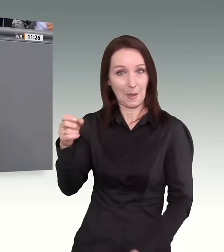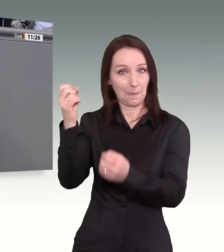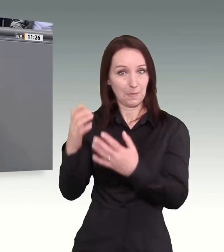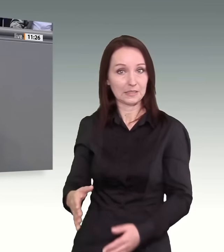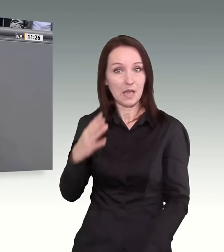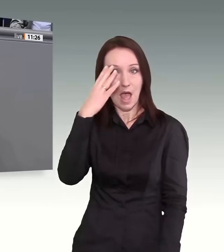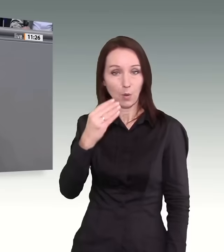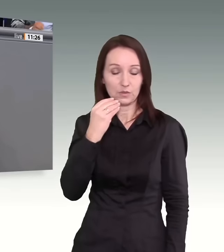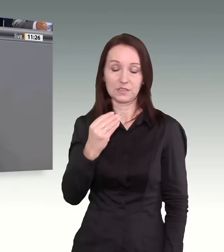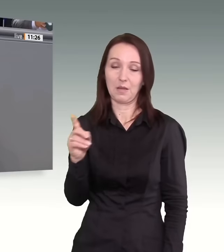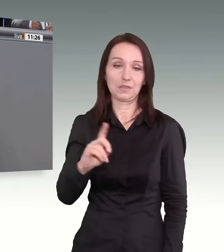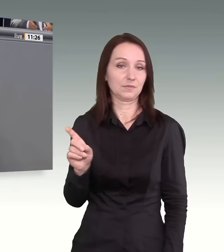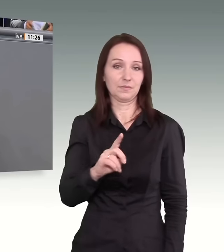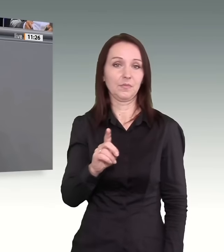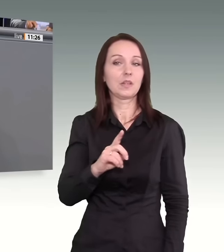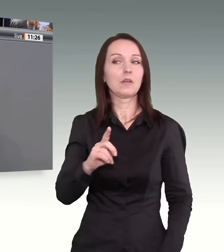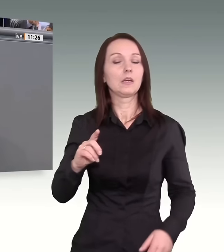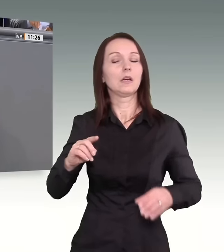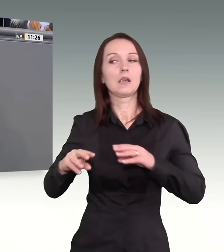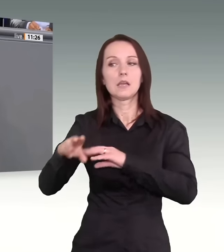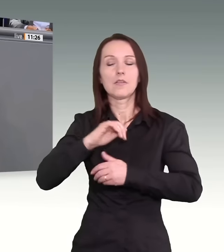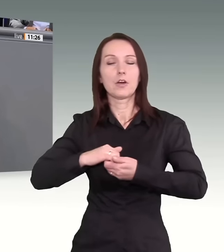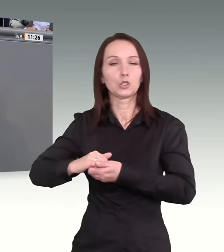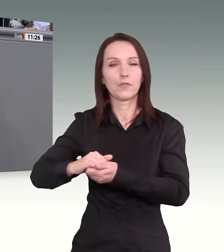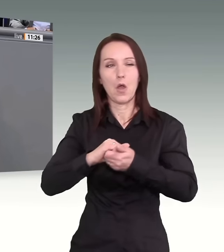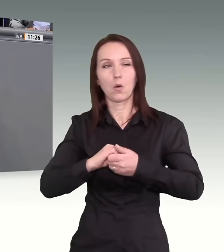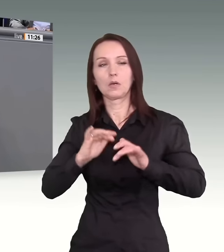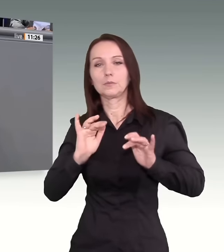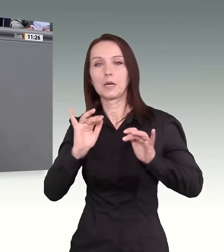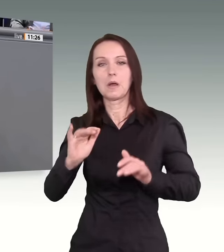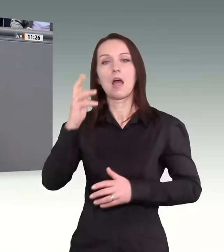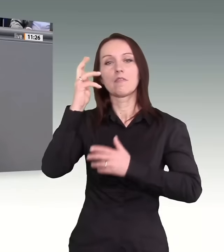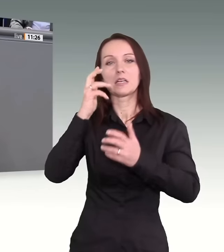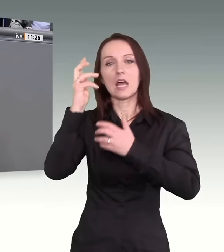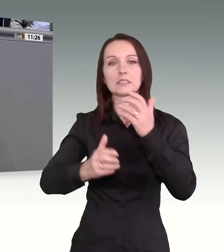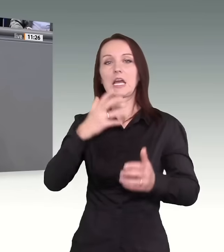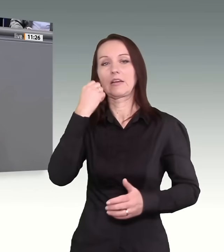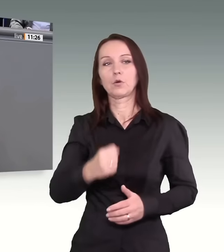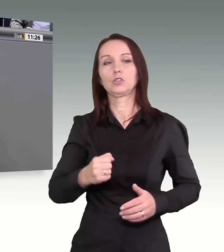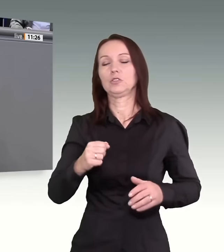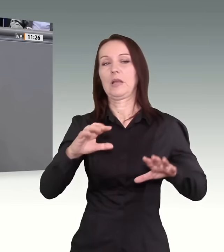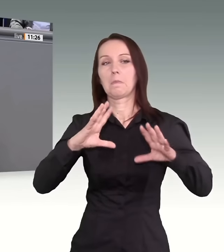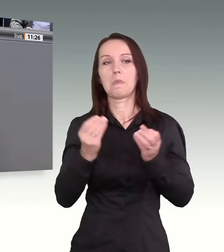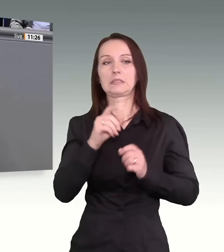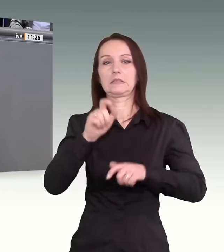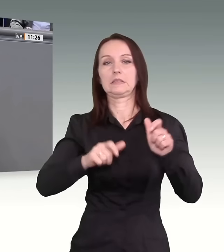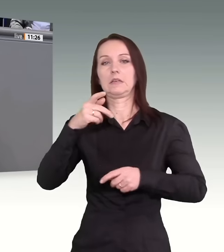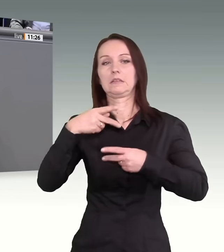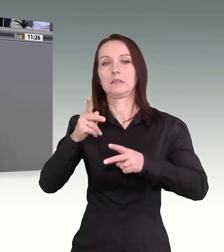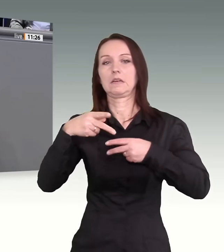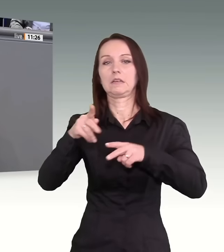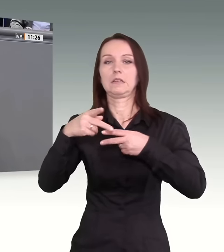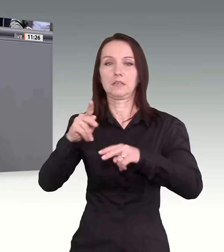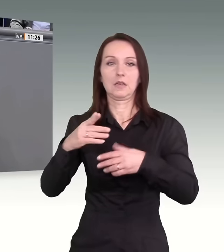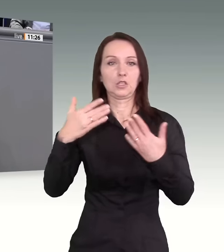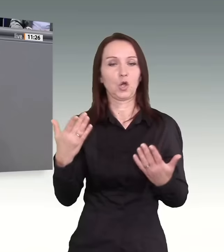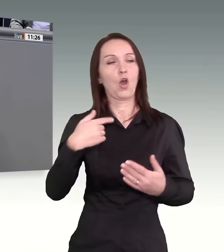Regel von Verschwörung, Massendeportationsfantasien und rassistisch-völkischem Denken ist die AfD, nicht in Teilen,